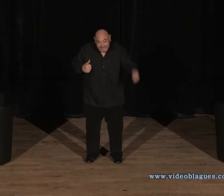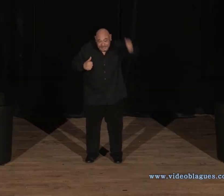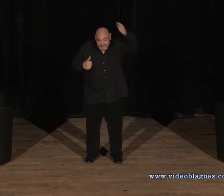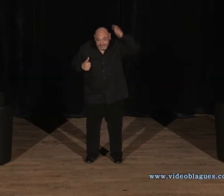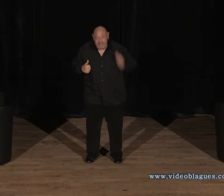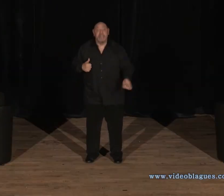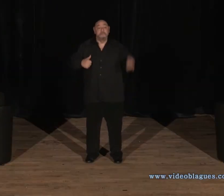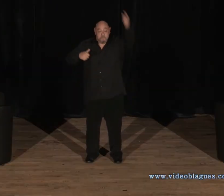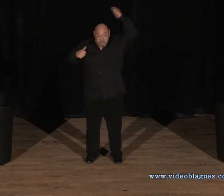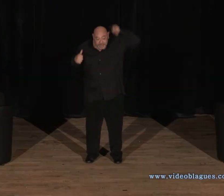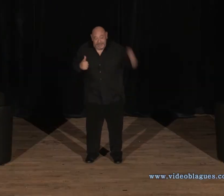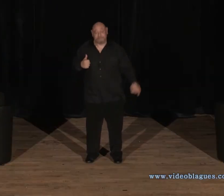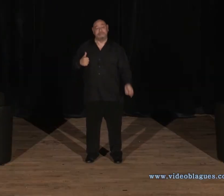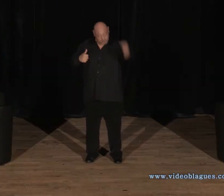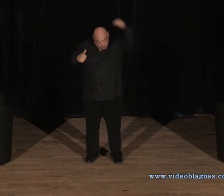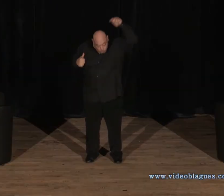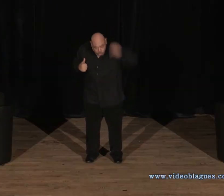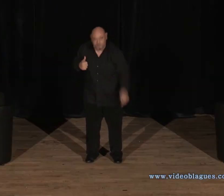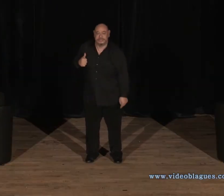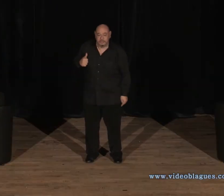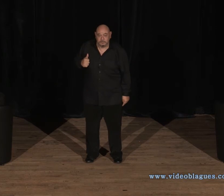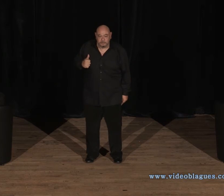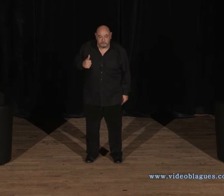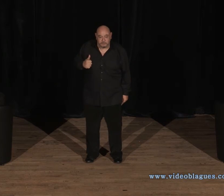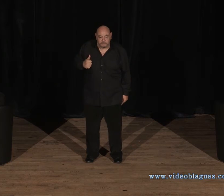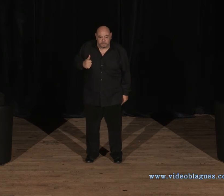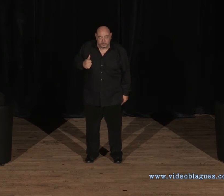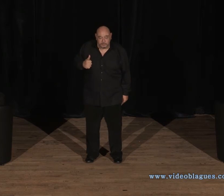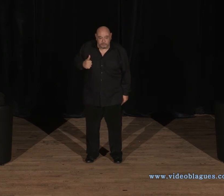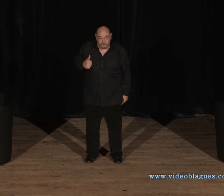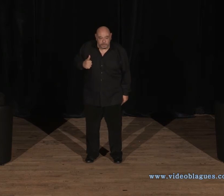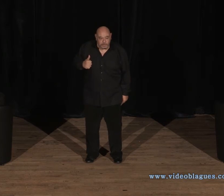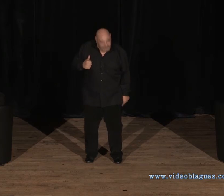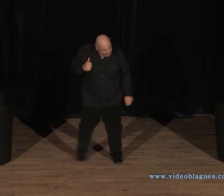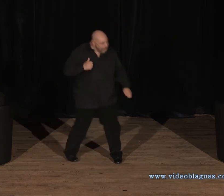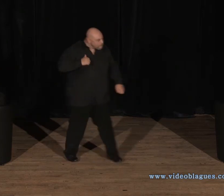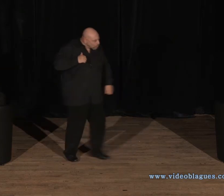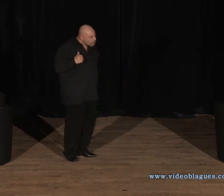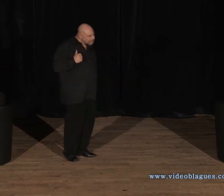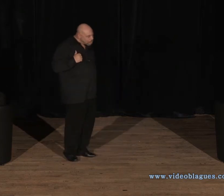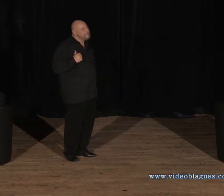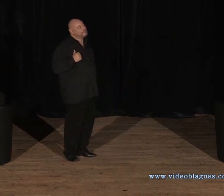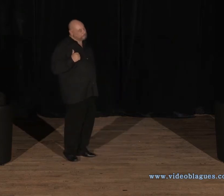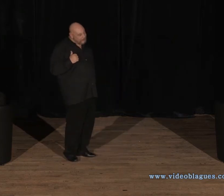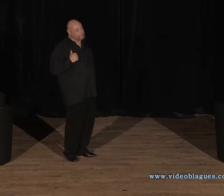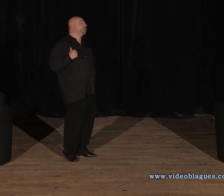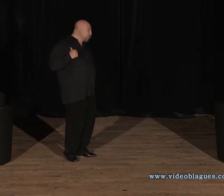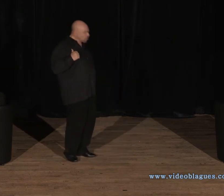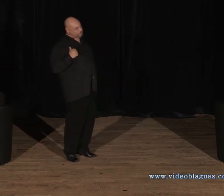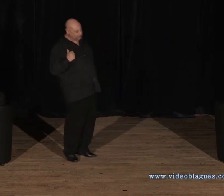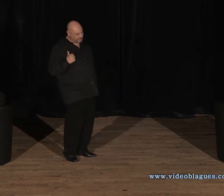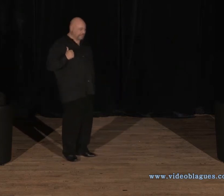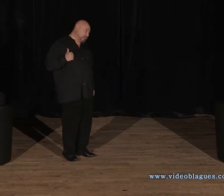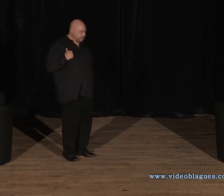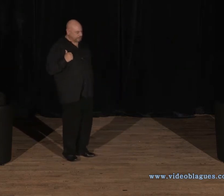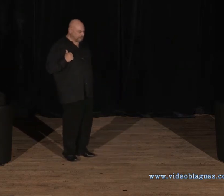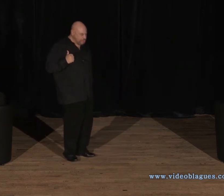déserter immédiatement, tout de suite ! » Et pourquoi ? Tu peux m'expliquer pourquoi tu voudrais déserter